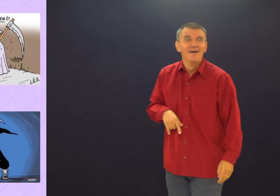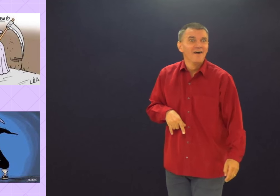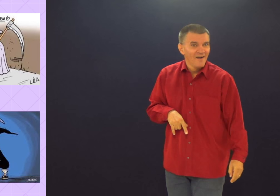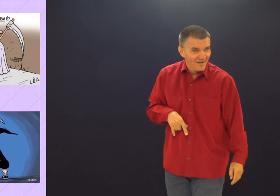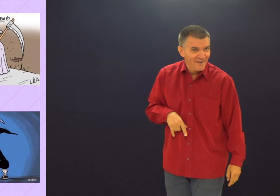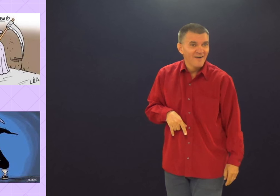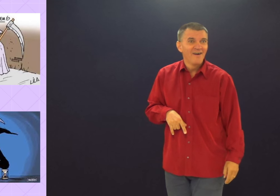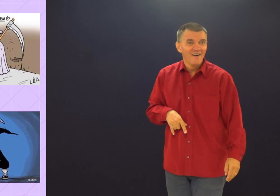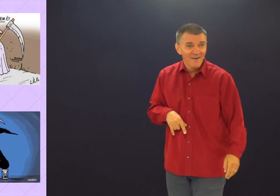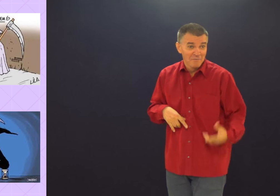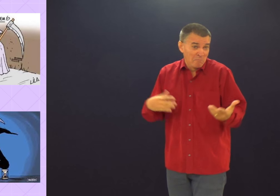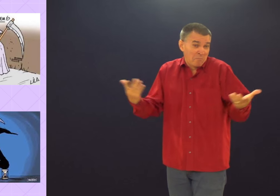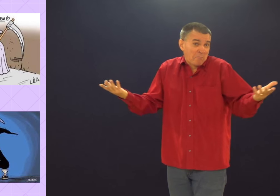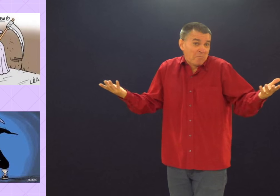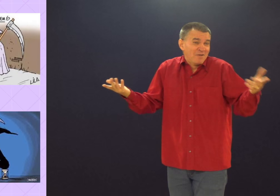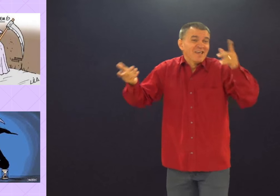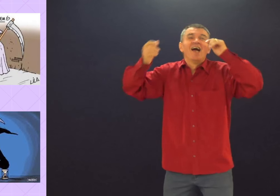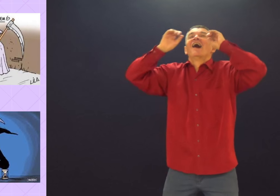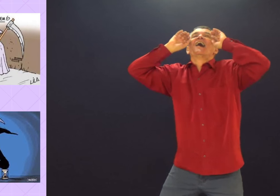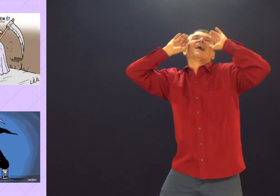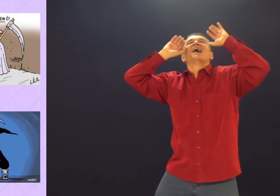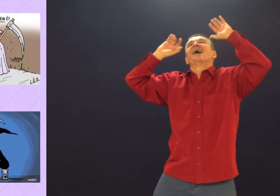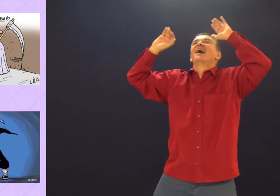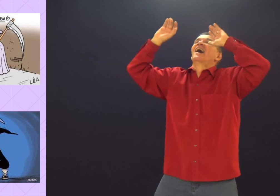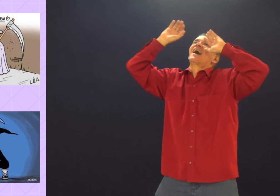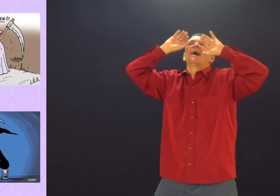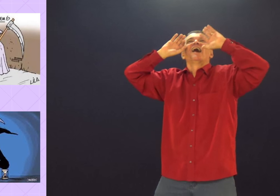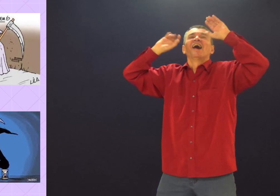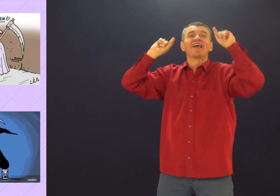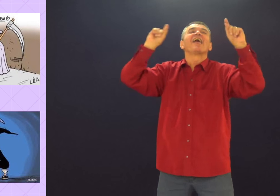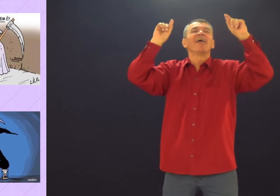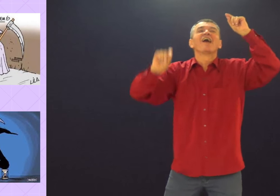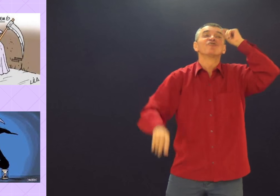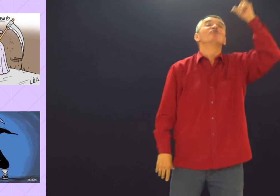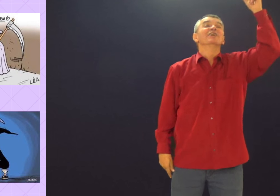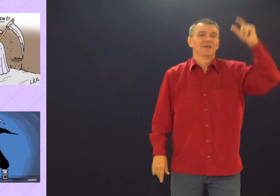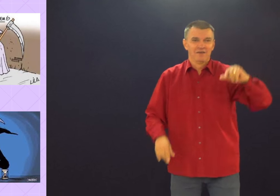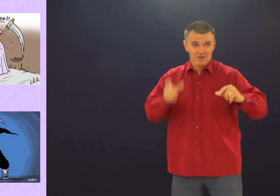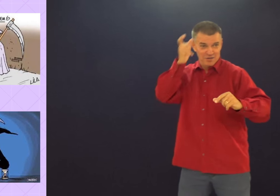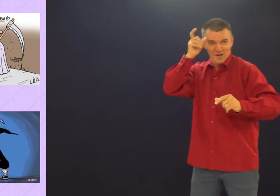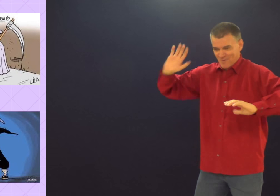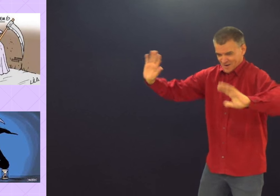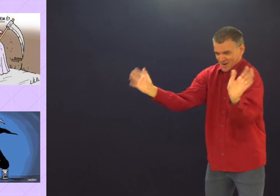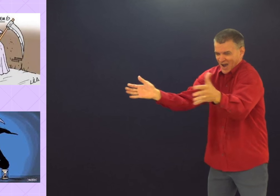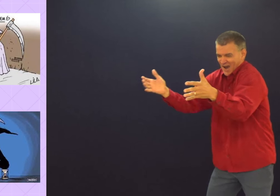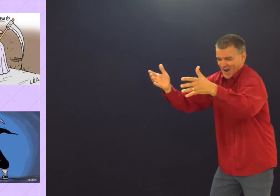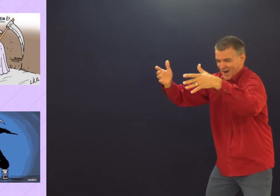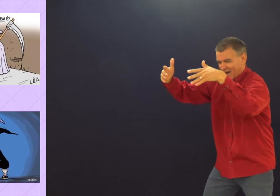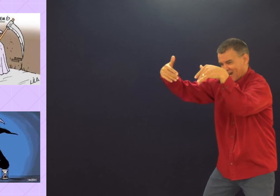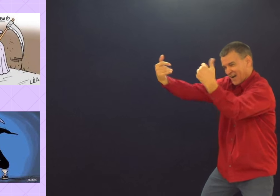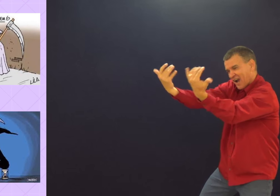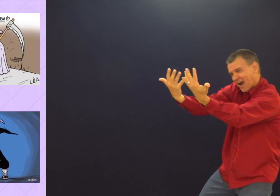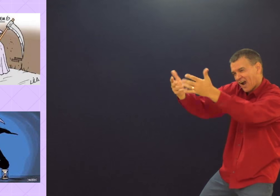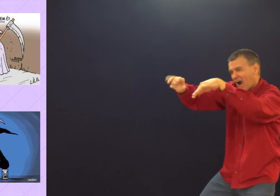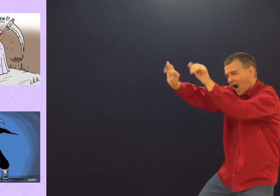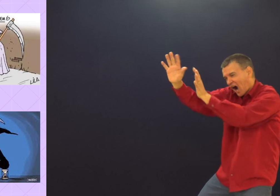O pecado segue a pessoa. Não, porque eu estou bem. Eu estou na vaiva. Eu estou em paz.